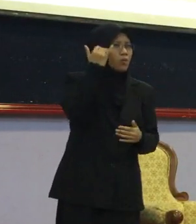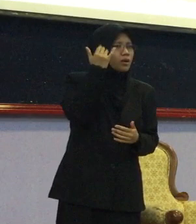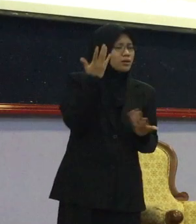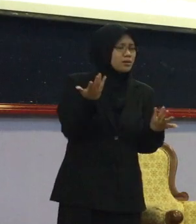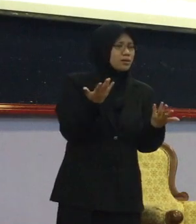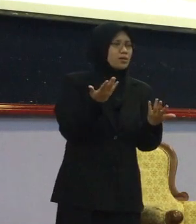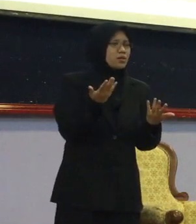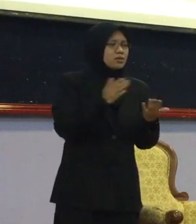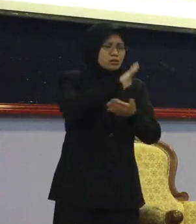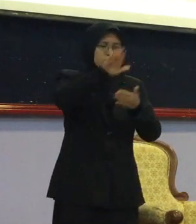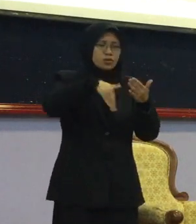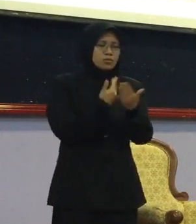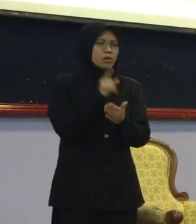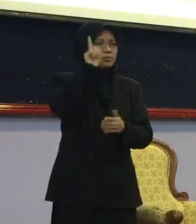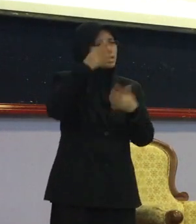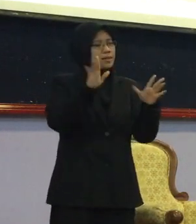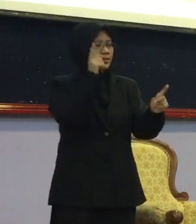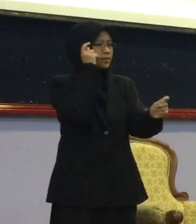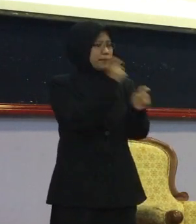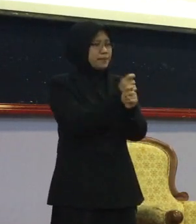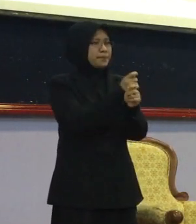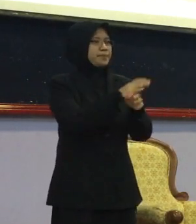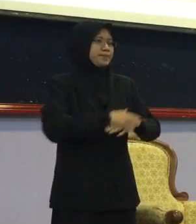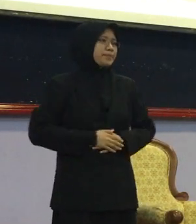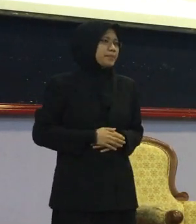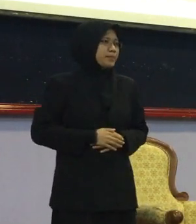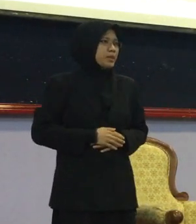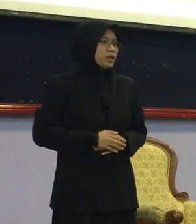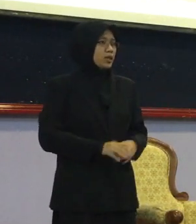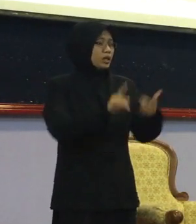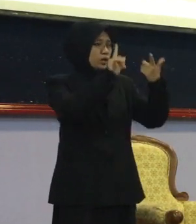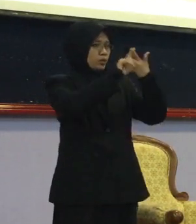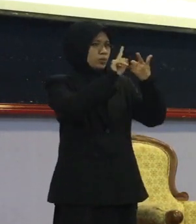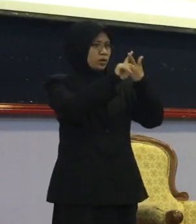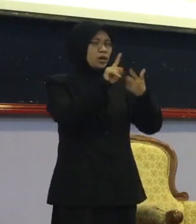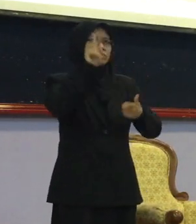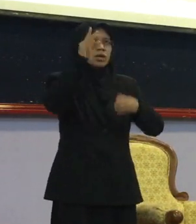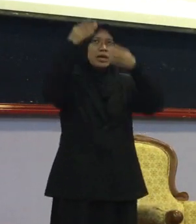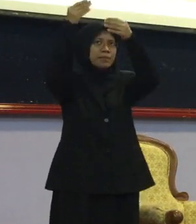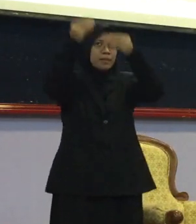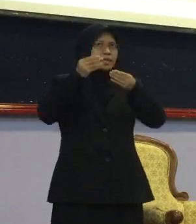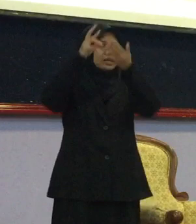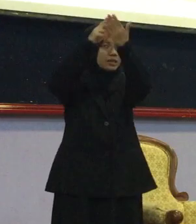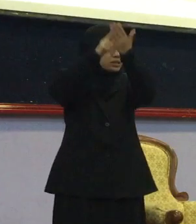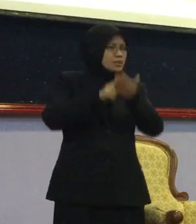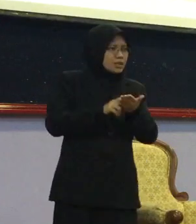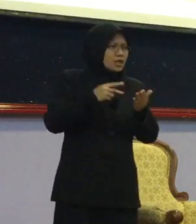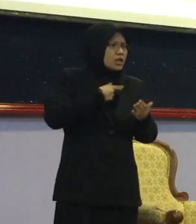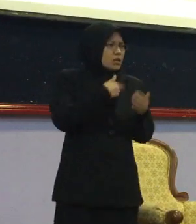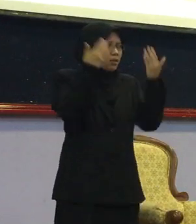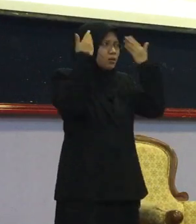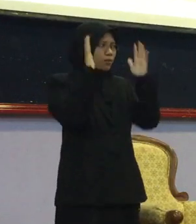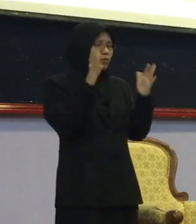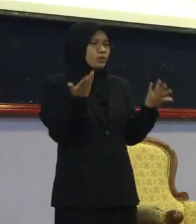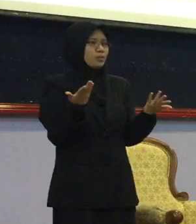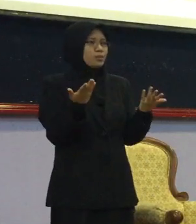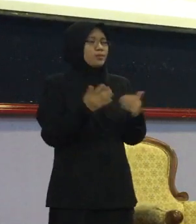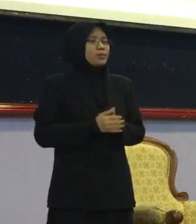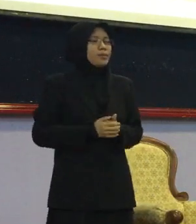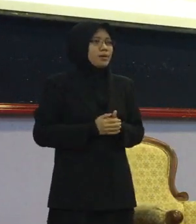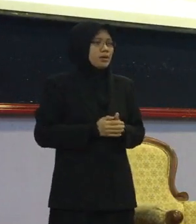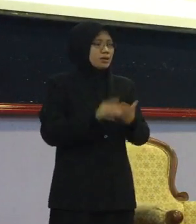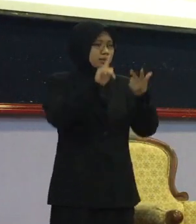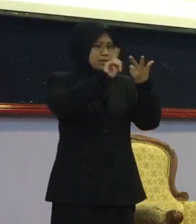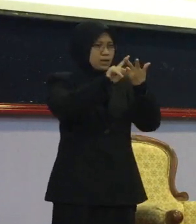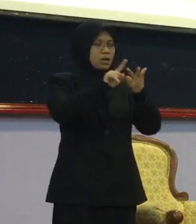sebenarnya Semua itu ketentuan Allah SWT Yang kedua Allah akan datangkan Rezeki tak disangka-sangka Yang ketiga Allah akan